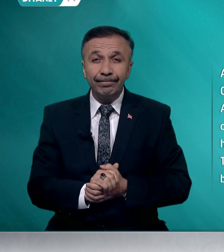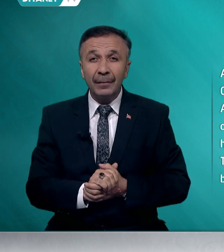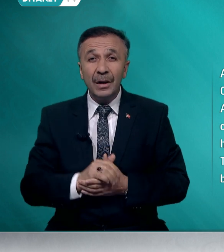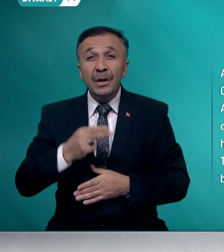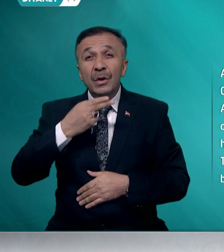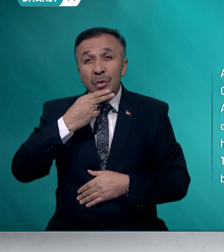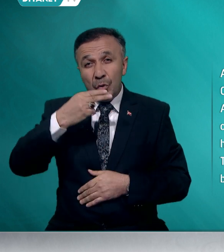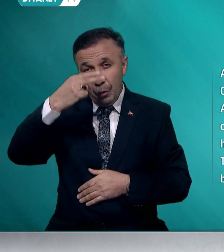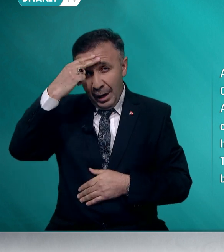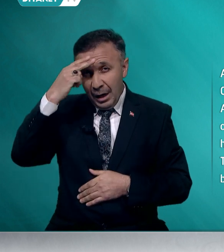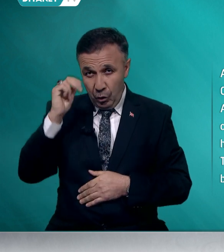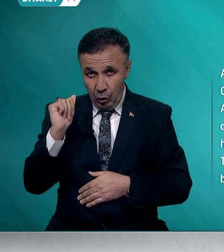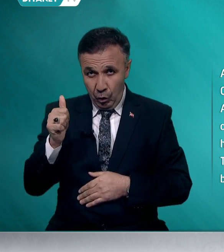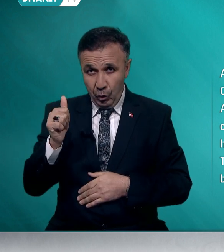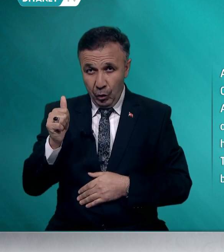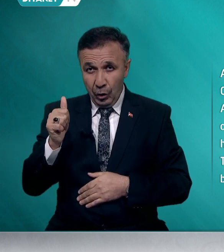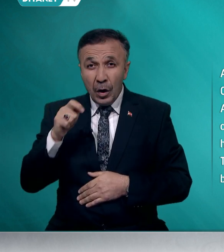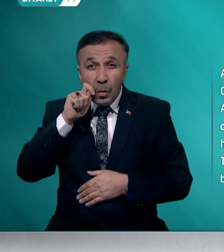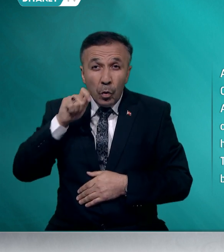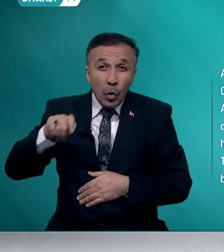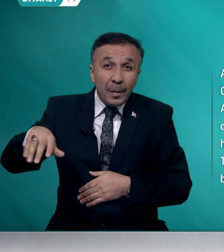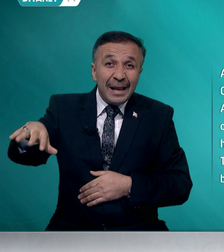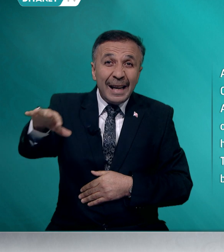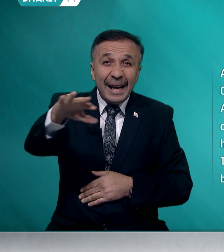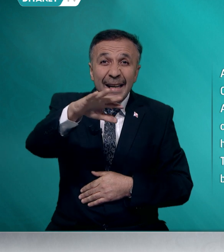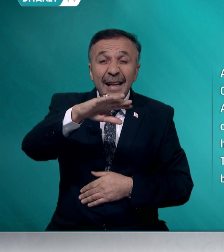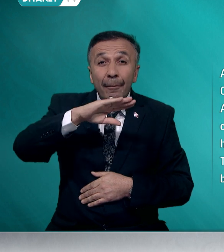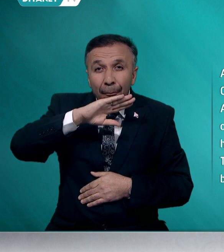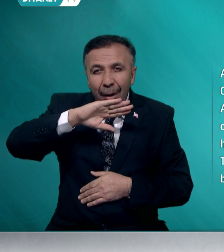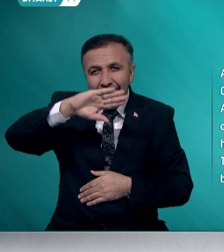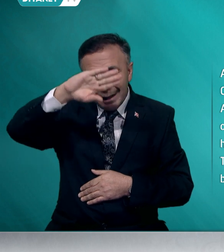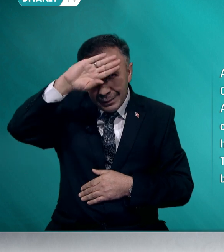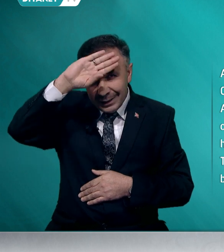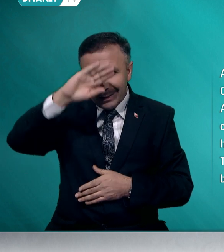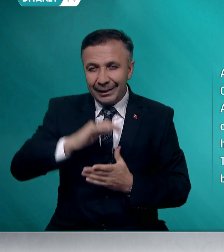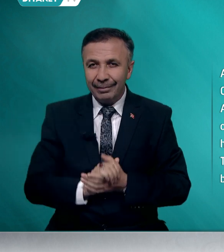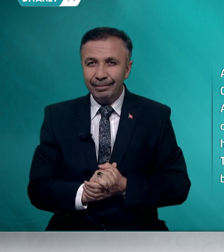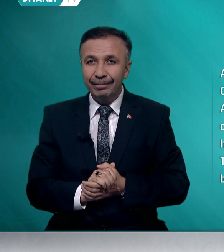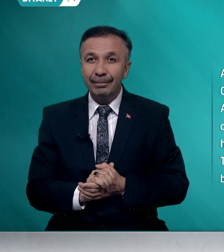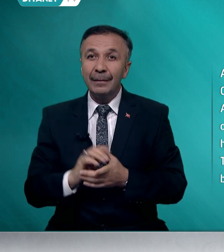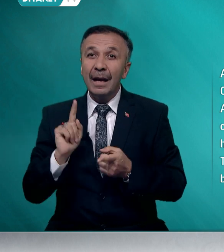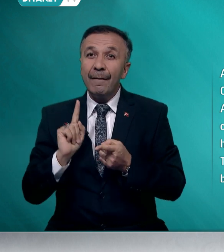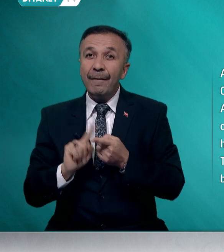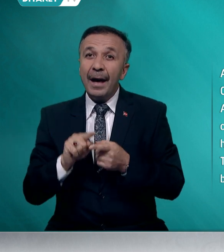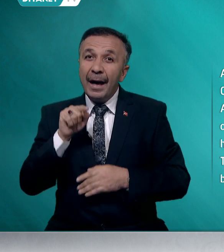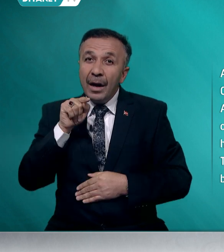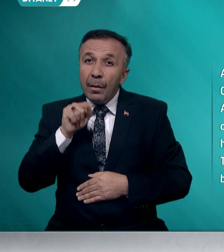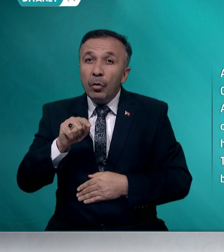Cuma günü müminlerin bayramıdır. Ve bu